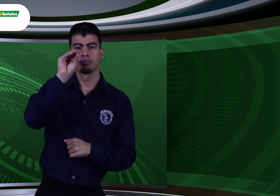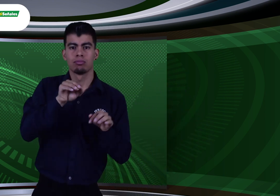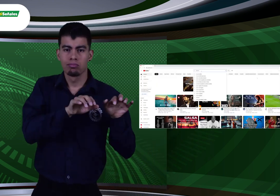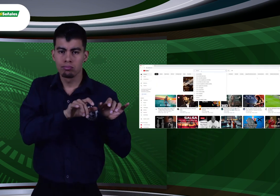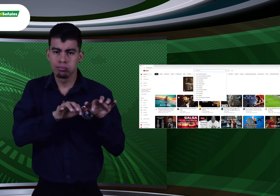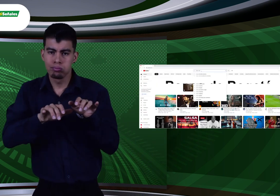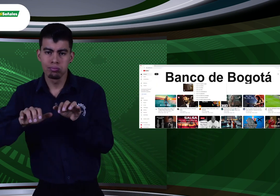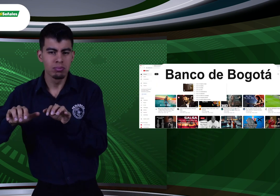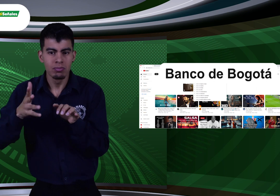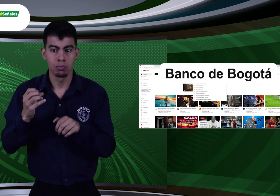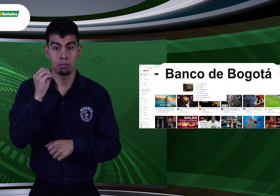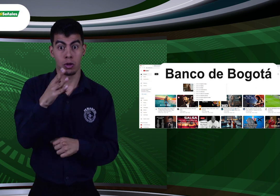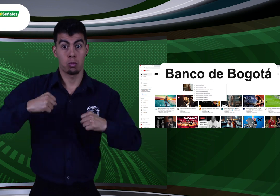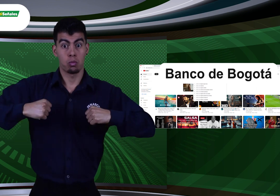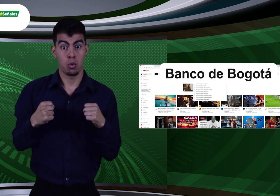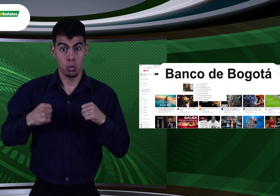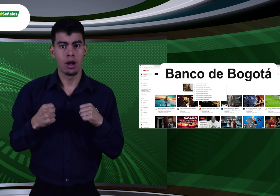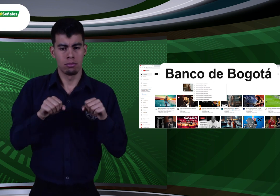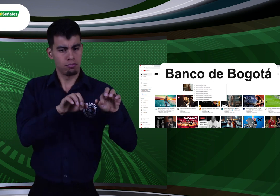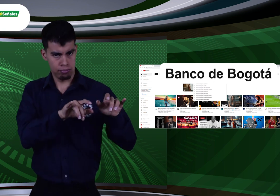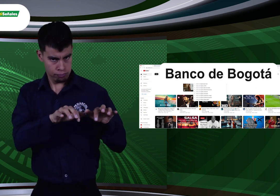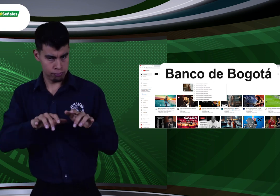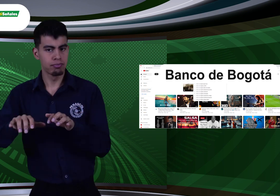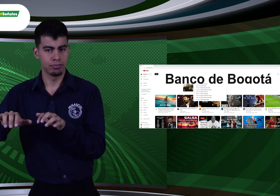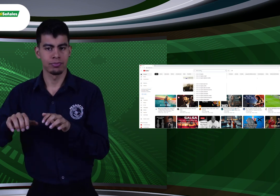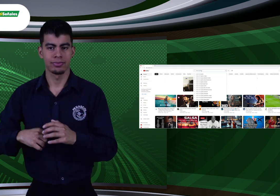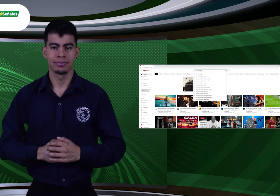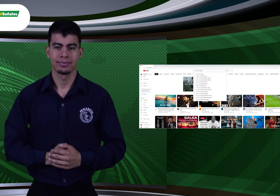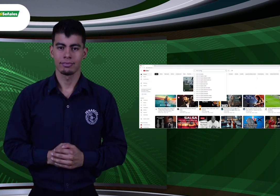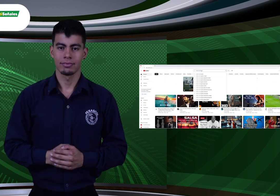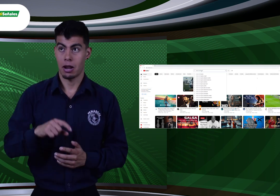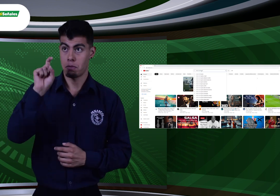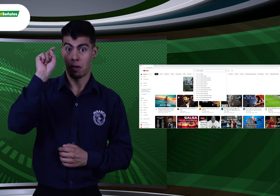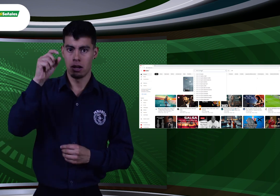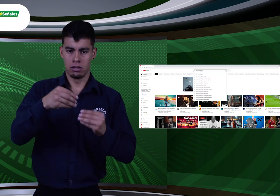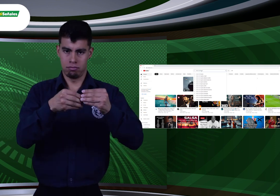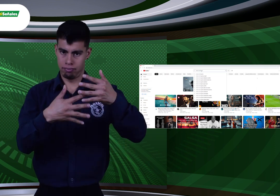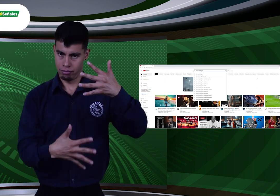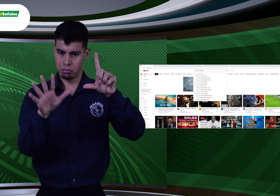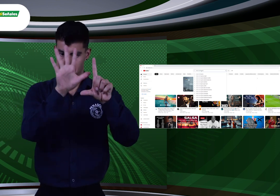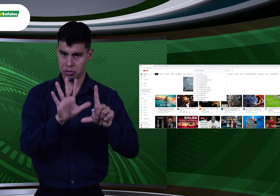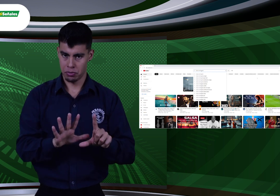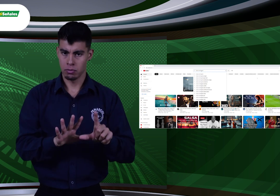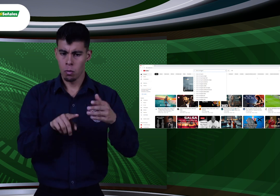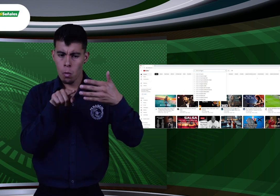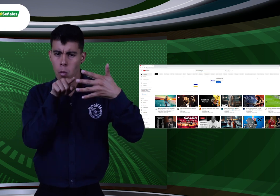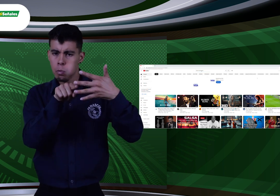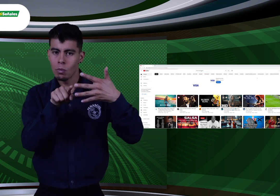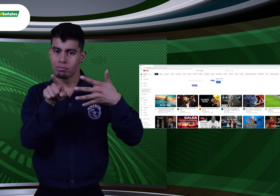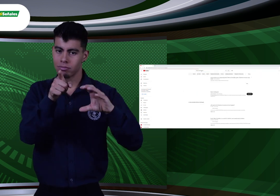Banco de Bogotá. Luego, dale Enter. Verás un listado de videos y allí mismo